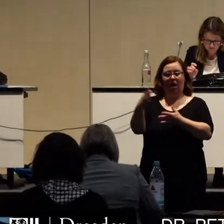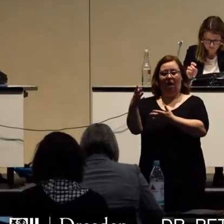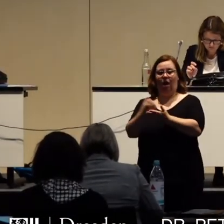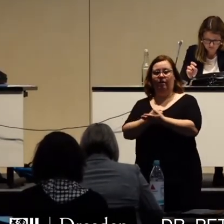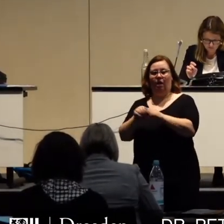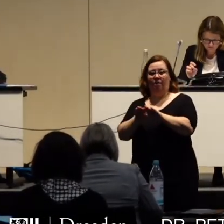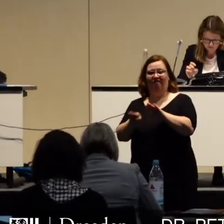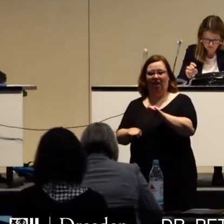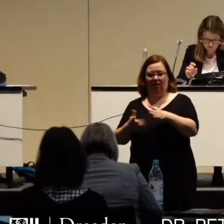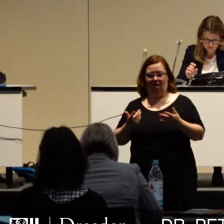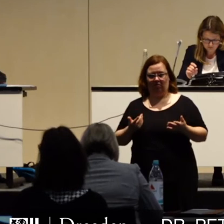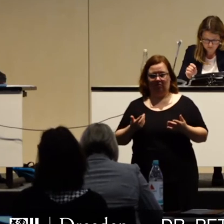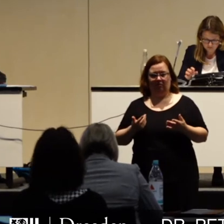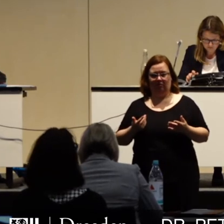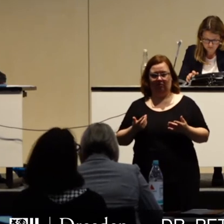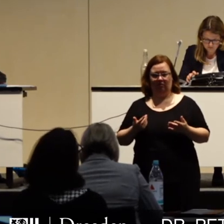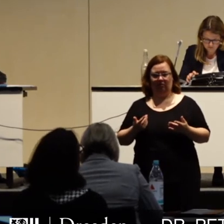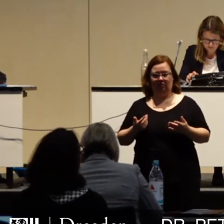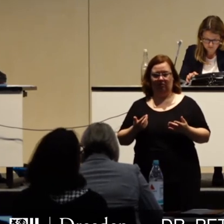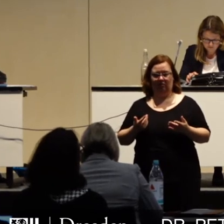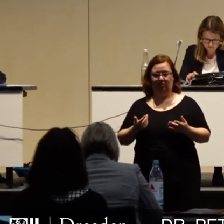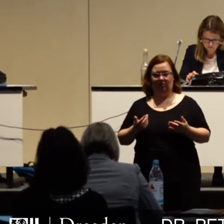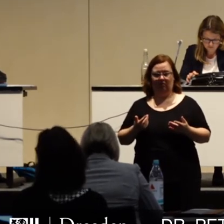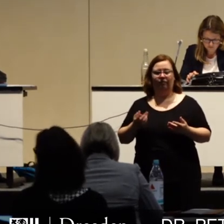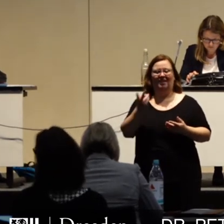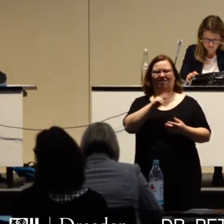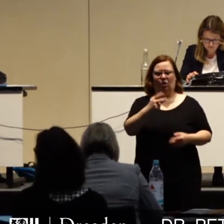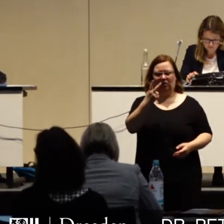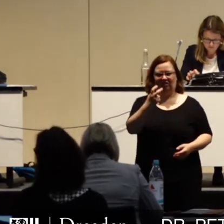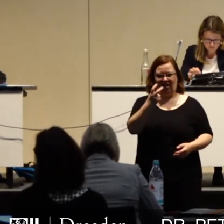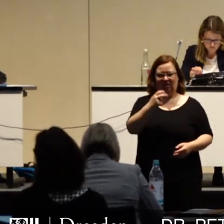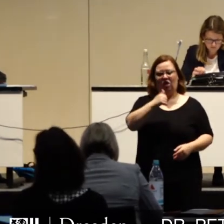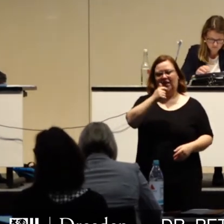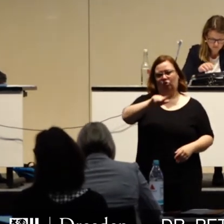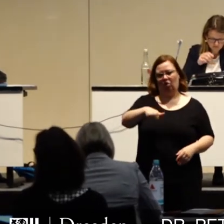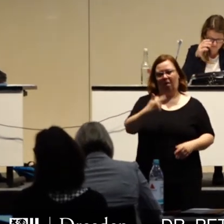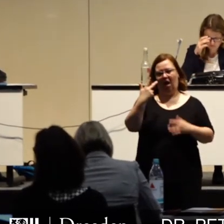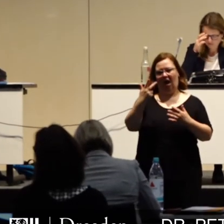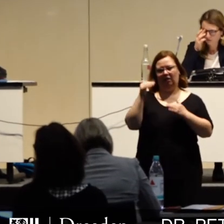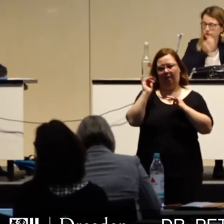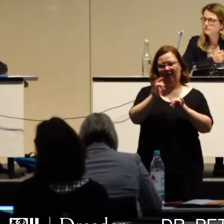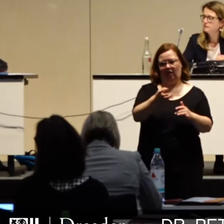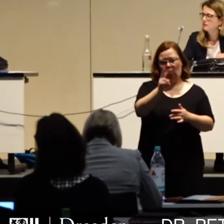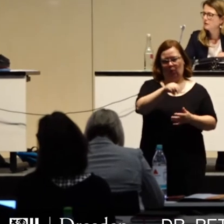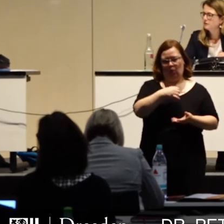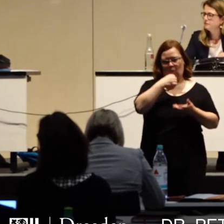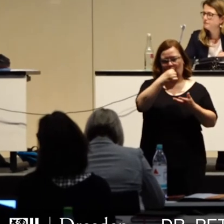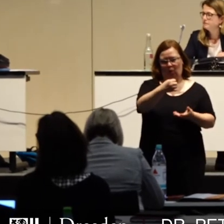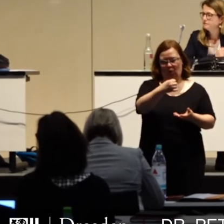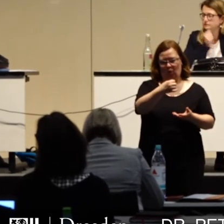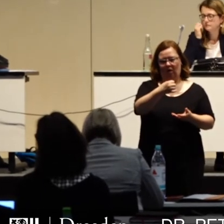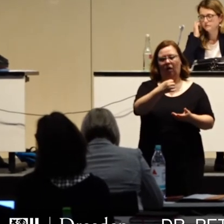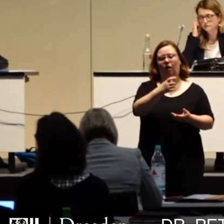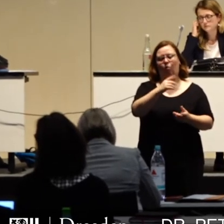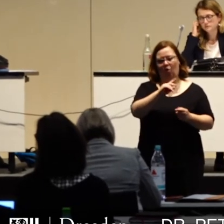Sie sehen hier den Ansatz von 2020, 1,8 Milliarden. Wir werden den